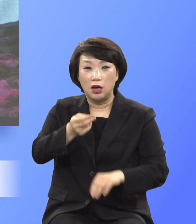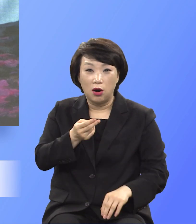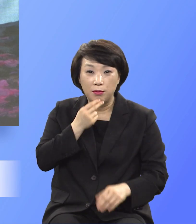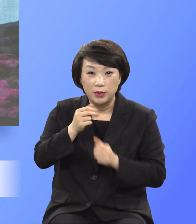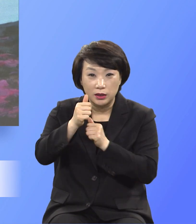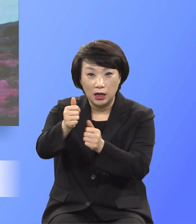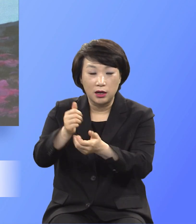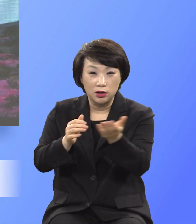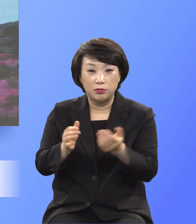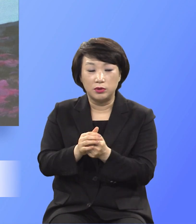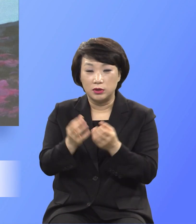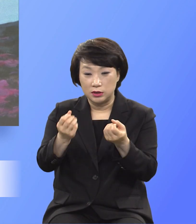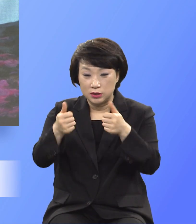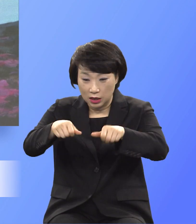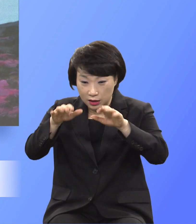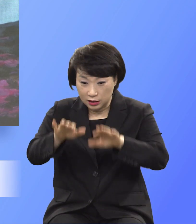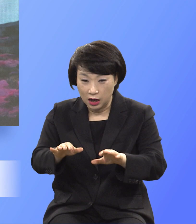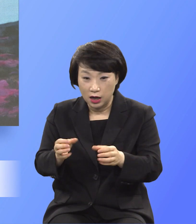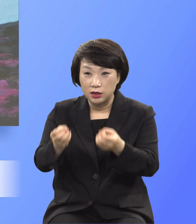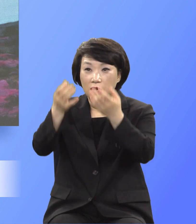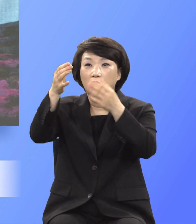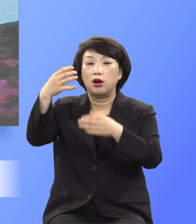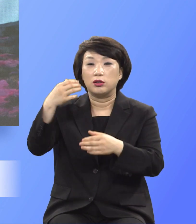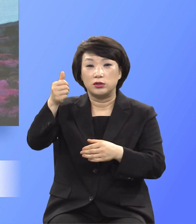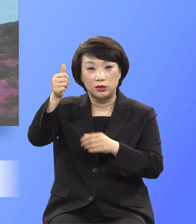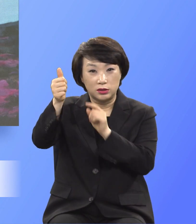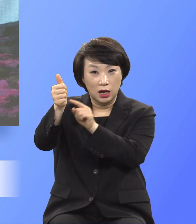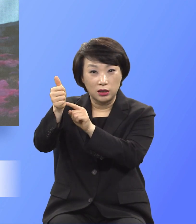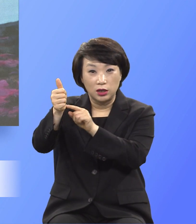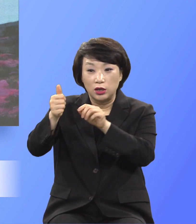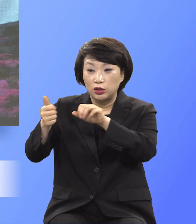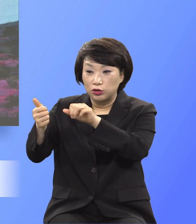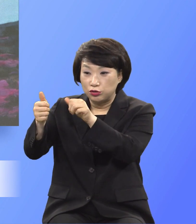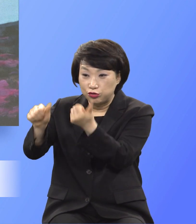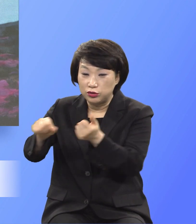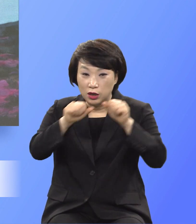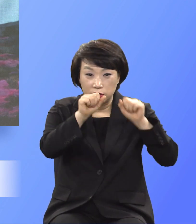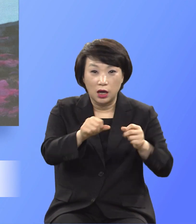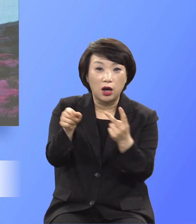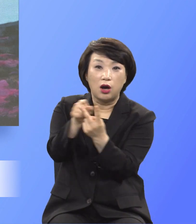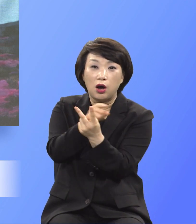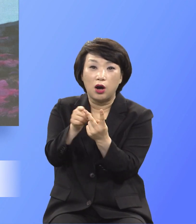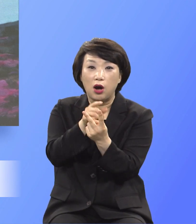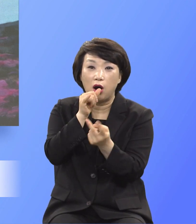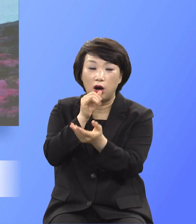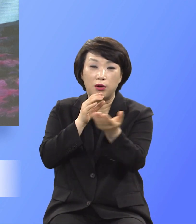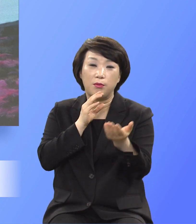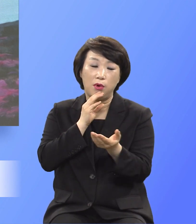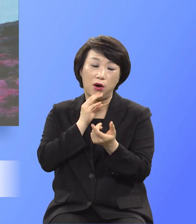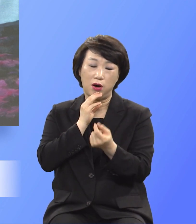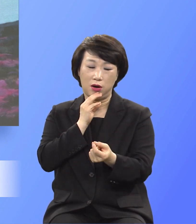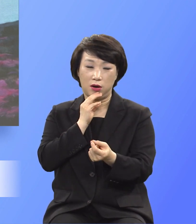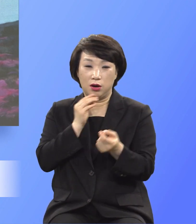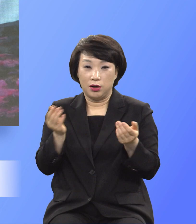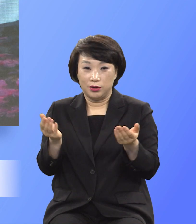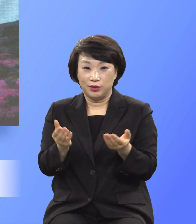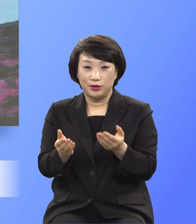집도하는 진리하는 제사장이 죽느냐 사느냐라는 어마어마한 사건이 걸려있는데